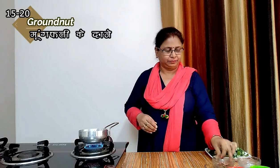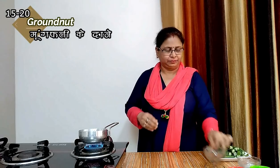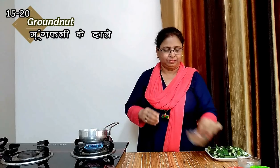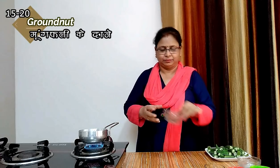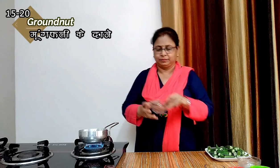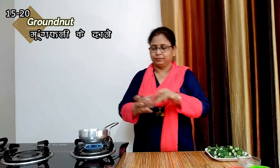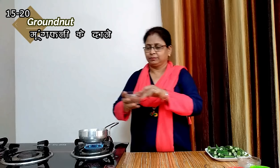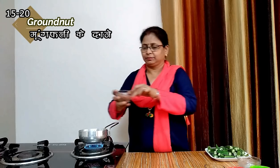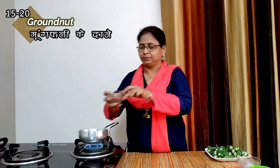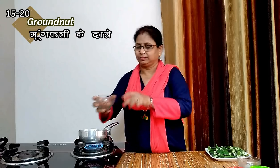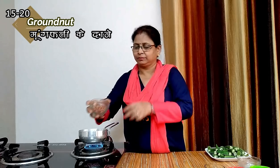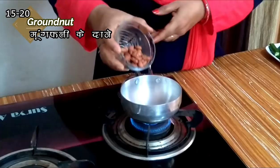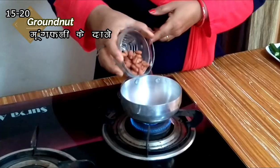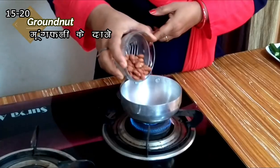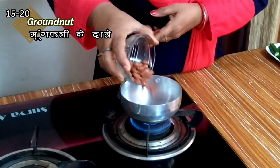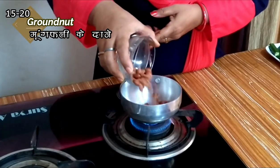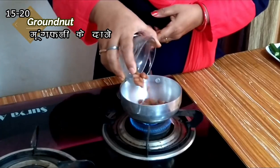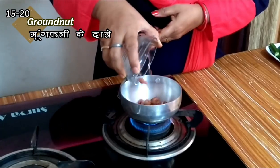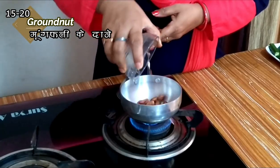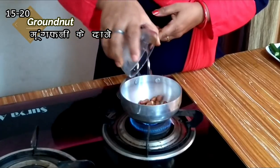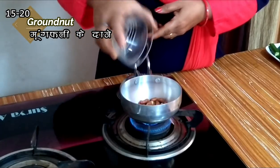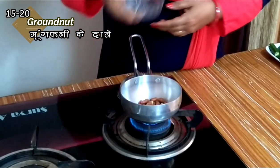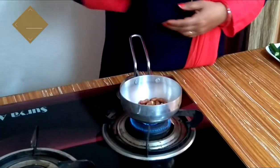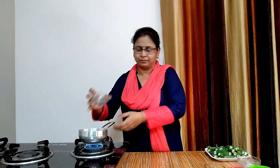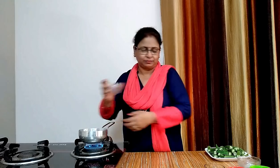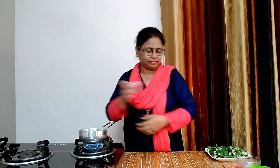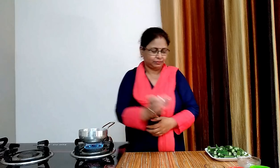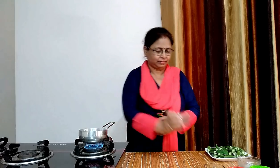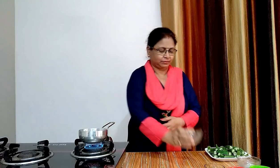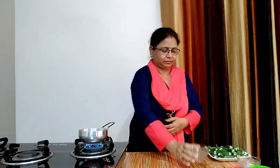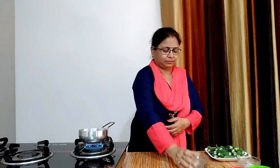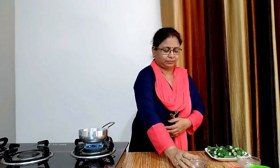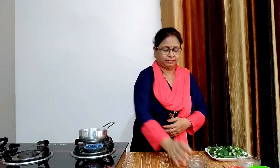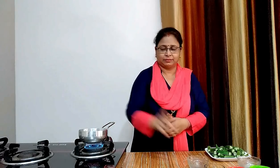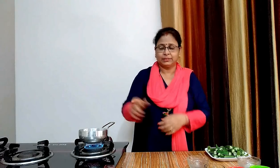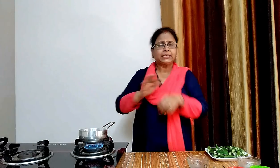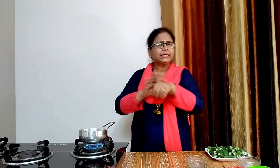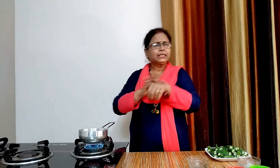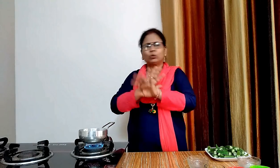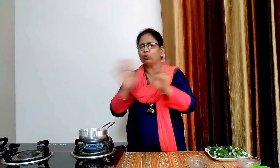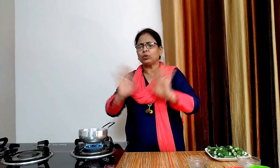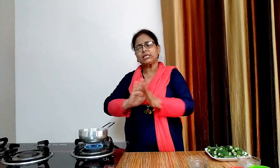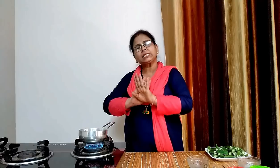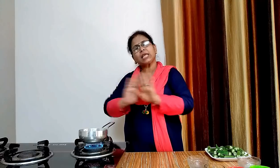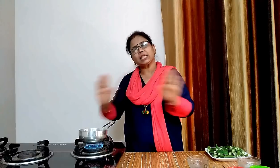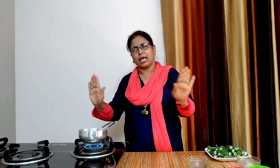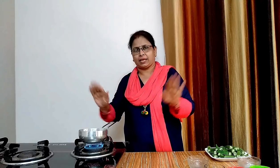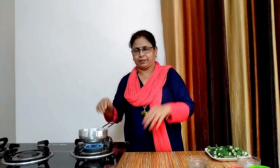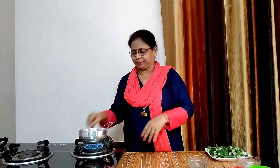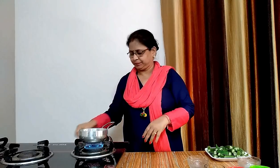डालेंगे और इसको अच्छे से भूल लेंगे ध्यान रहे हम इसे बिना घीया तेल के भूनेंगे